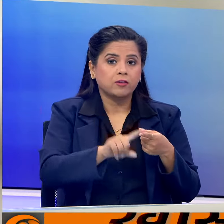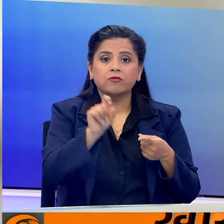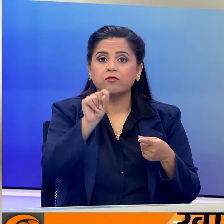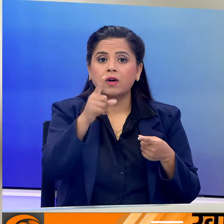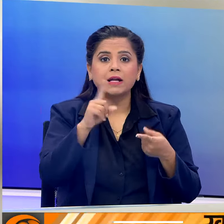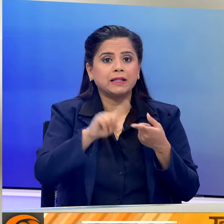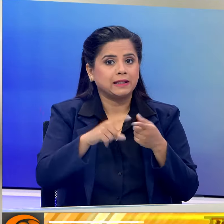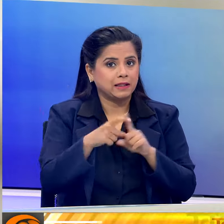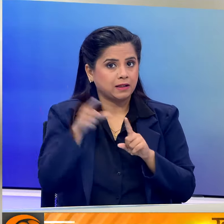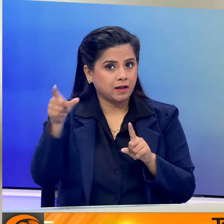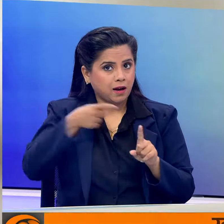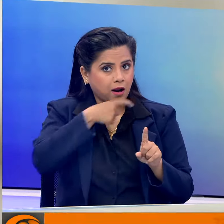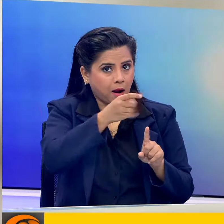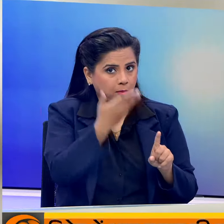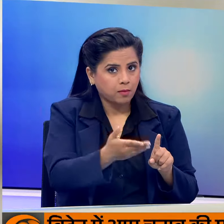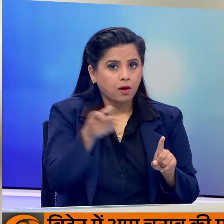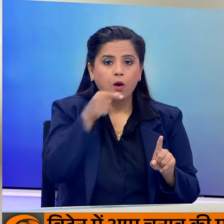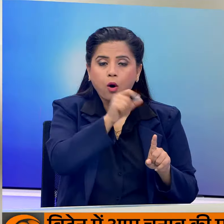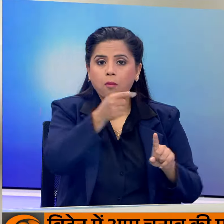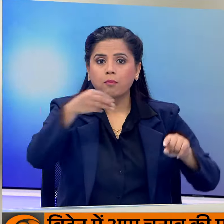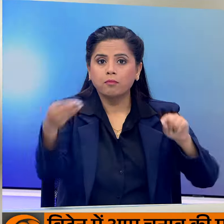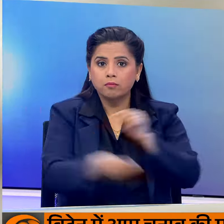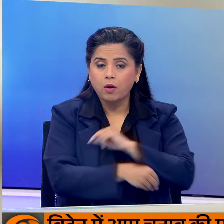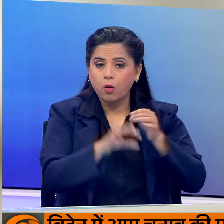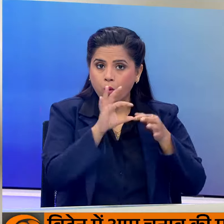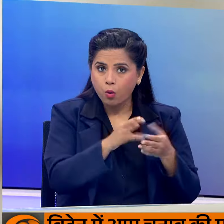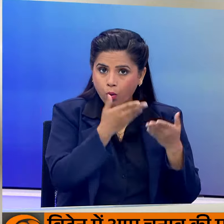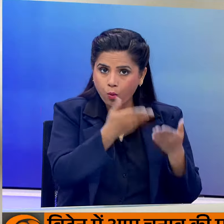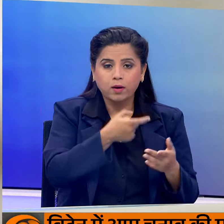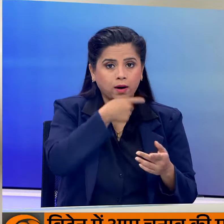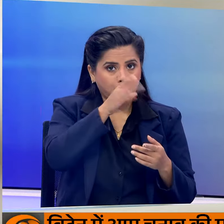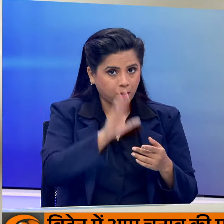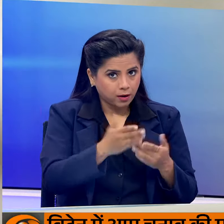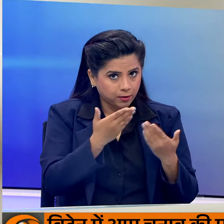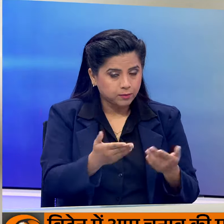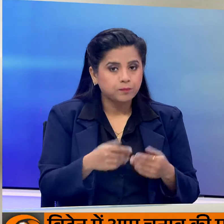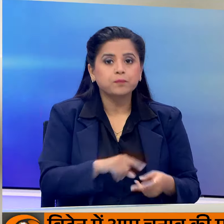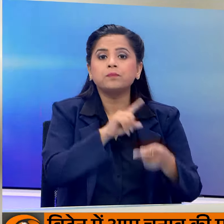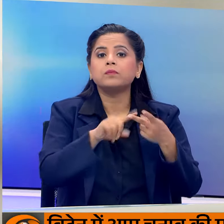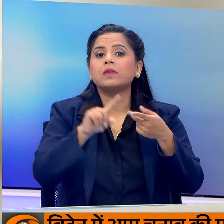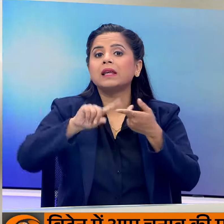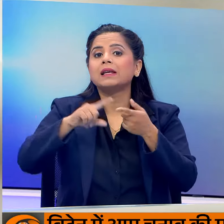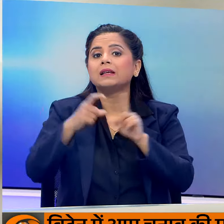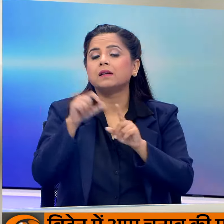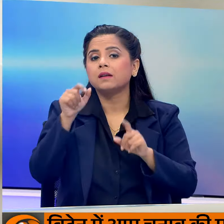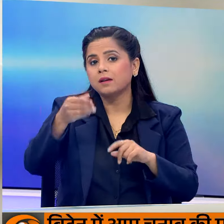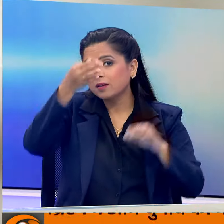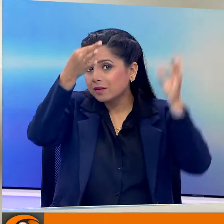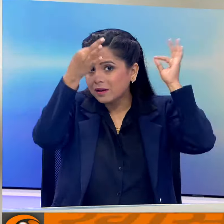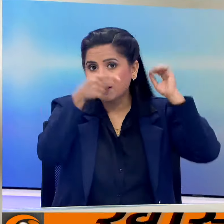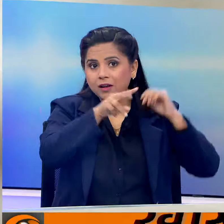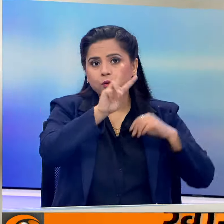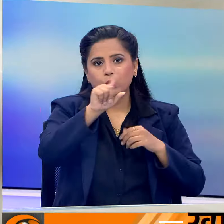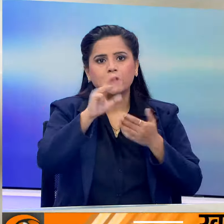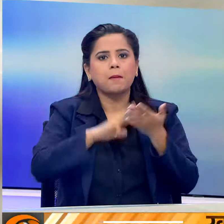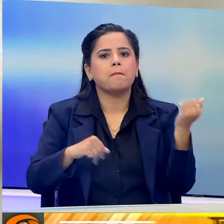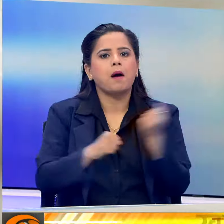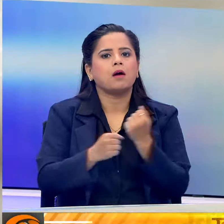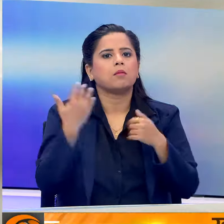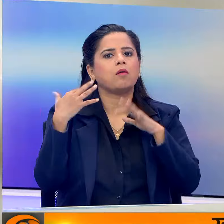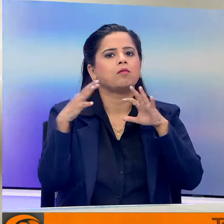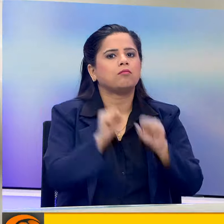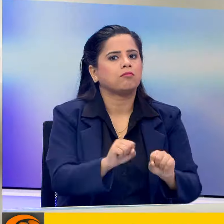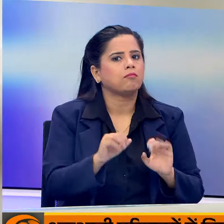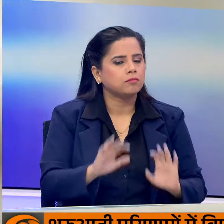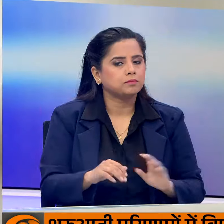E.D. का जिसमें उनके खिलाफ मनी लॉंडरिंग का केस दर्ज किया गया है E.D. ने केजरिवाल को 21 मार्च को गिरफतार किया